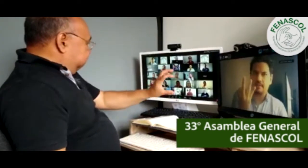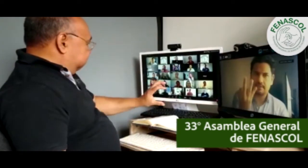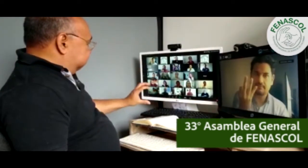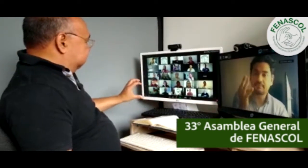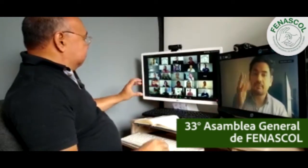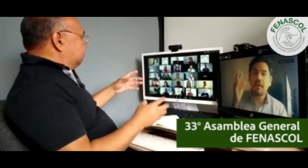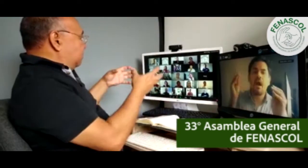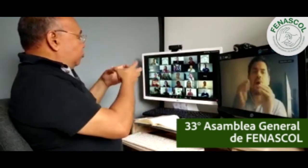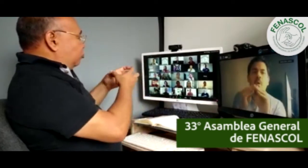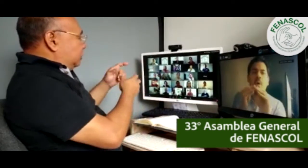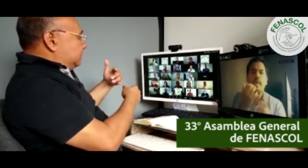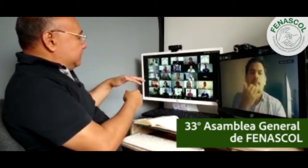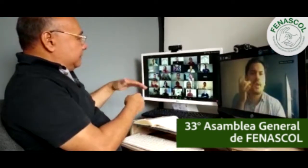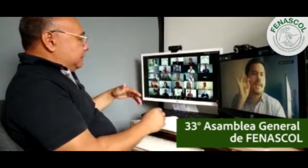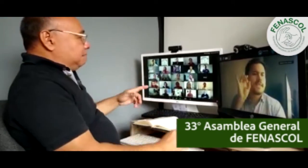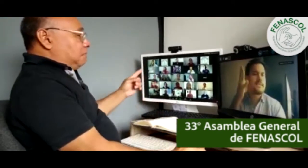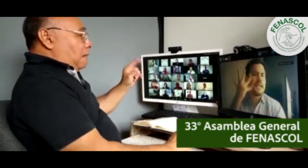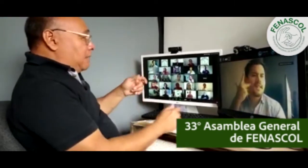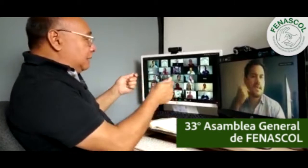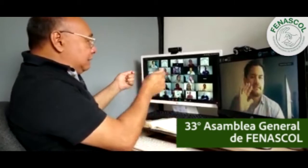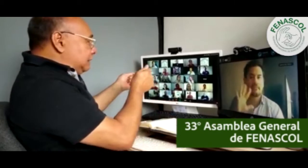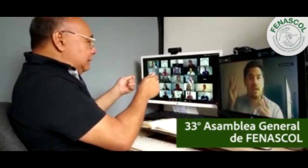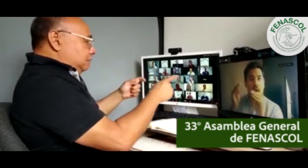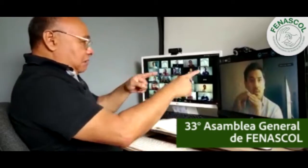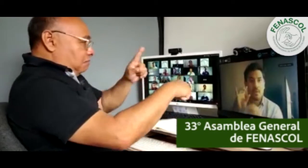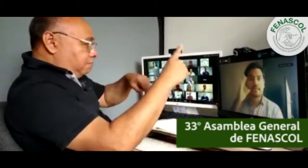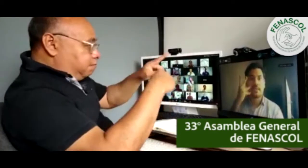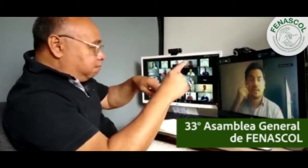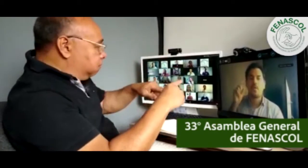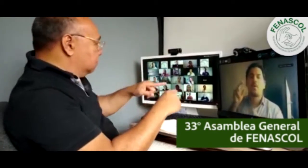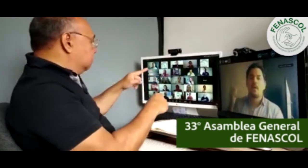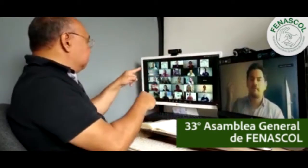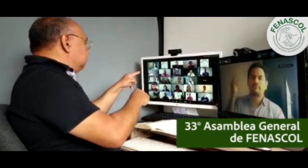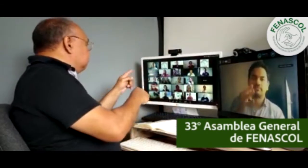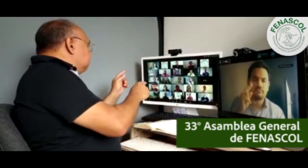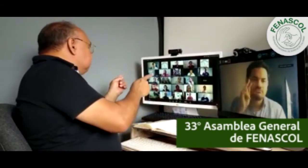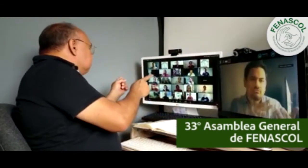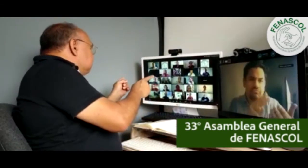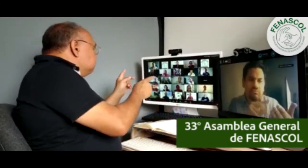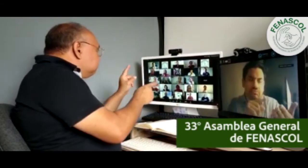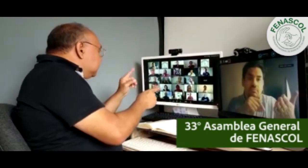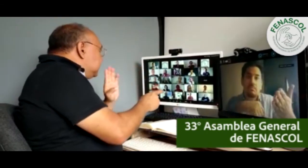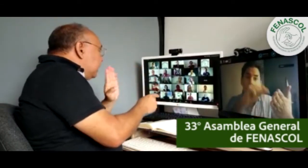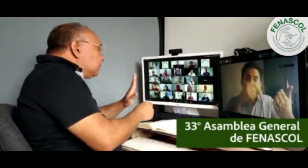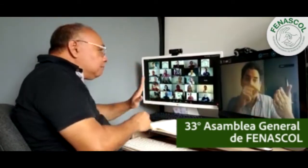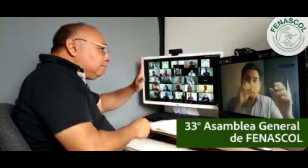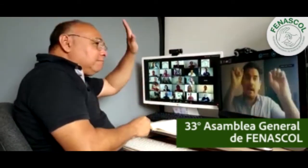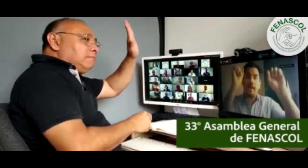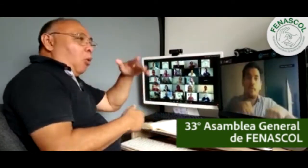Ven a los delegados de las asociaciones, toca estar pendiente de la participación de cada uno de ellos, además del proceso de votación.